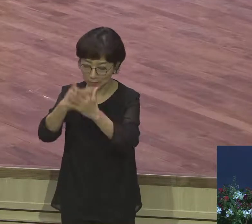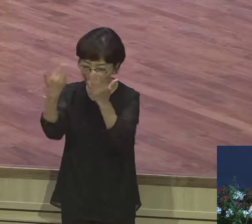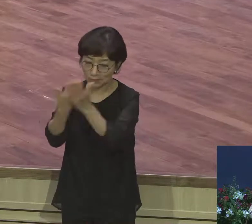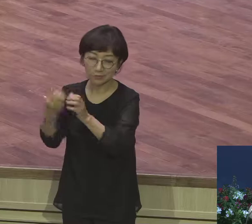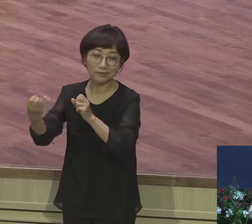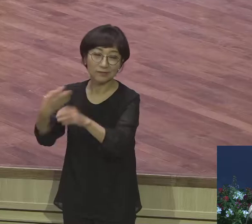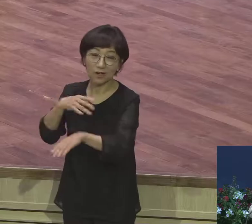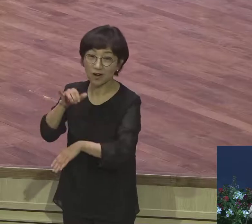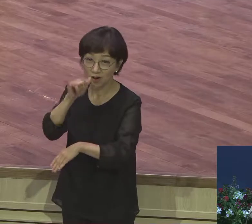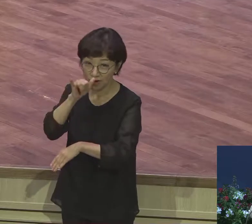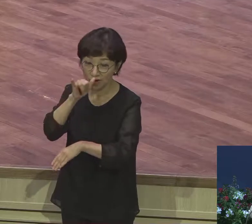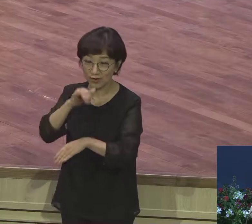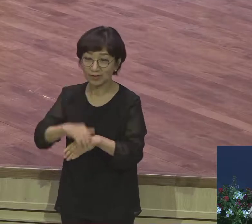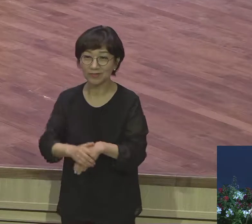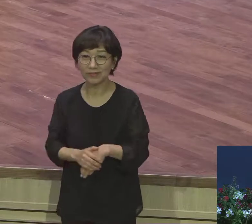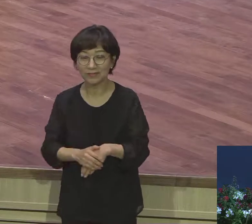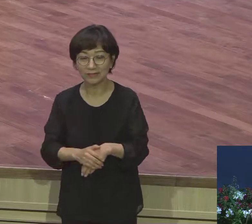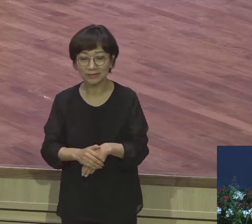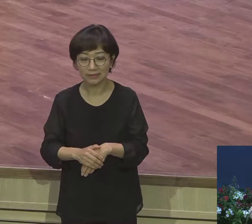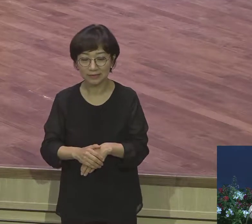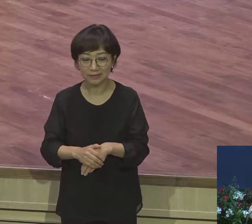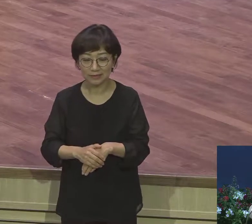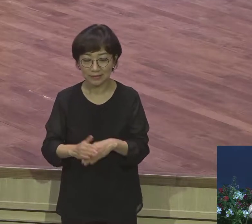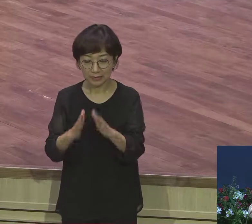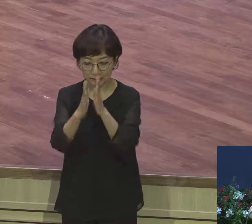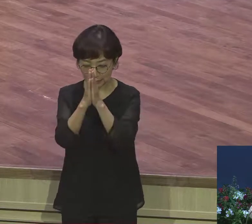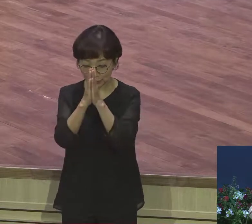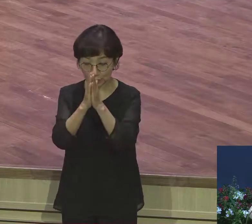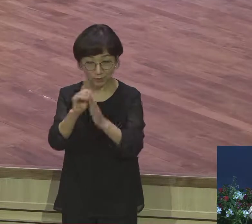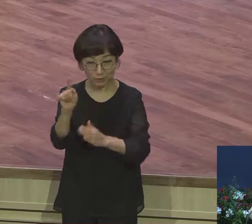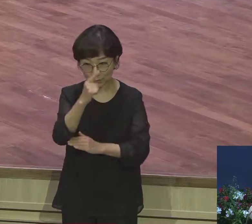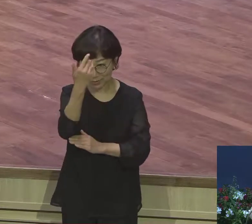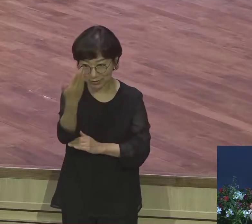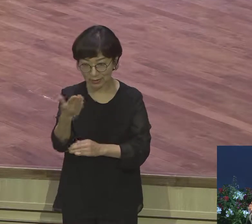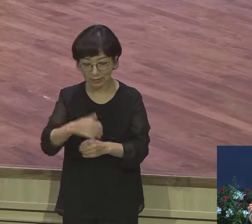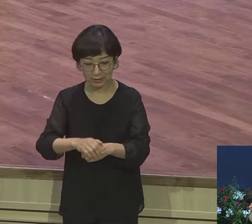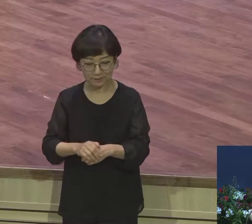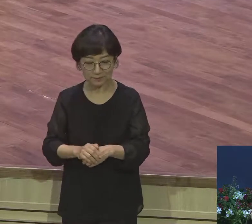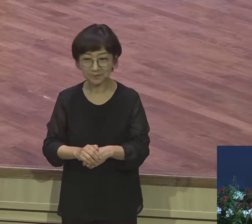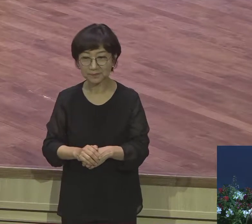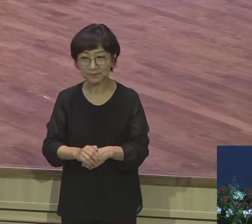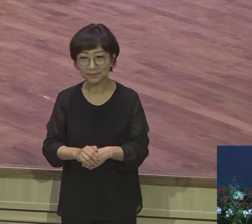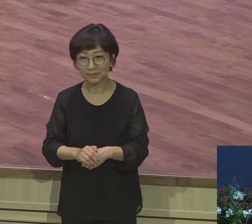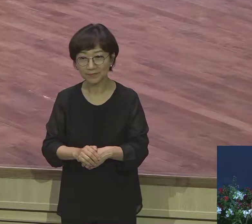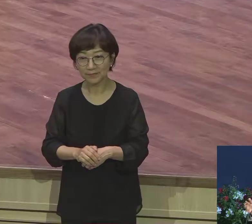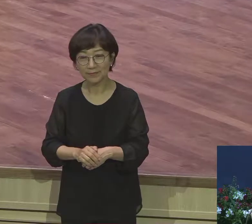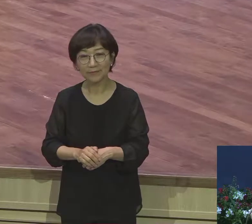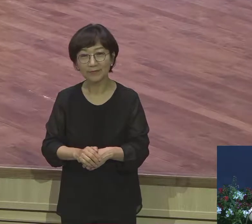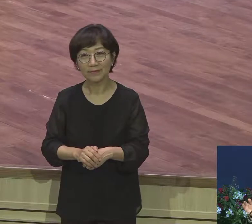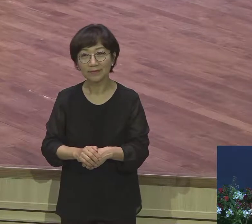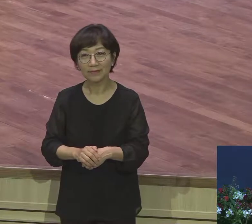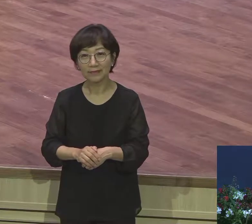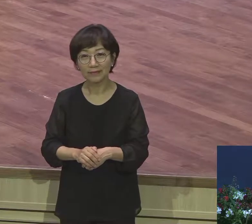우리의 무능과 유능 잘못된 거